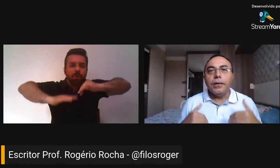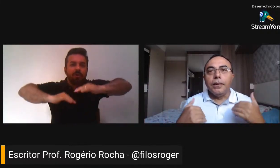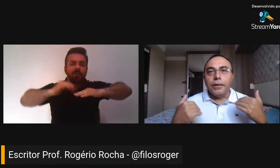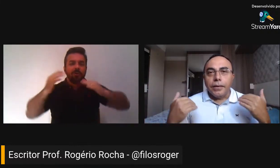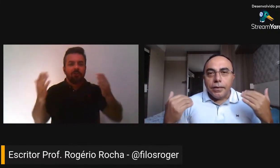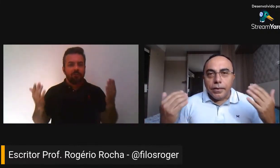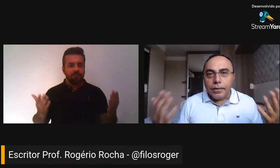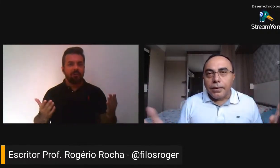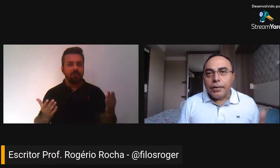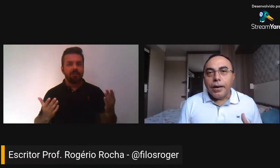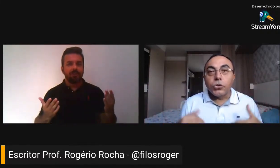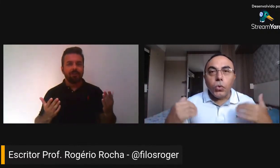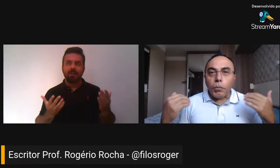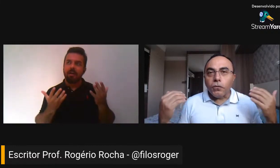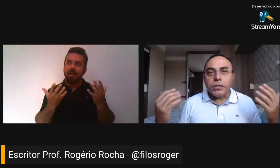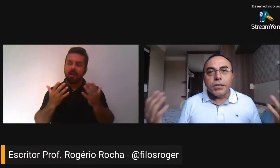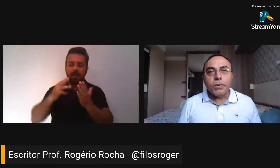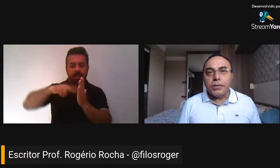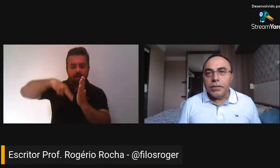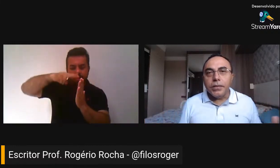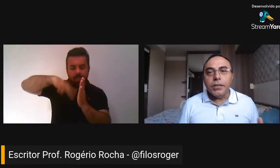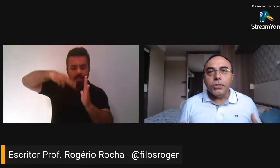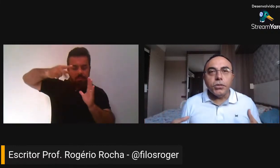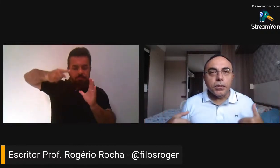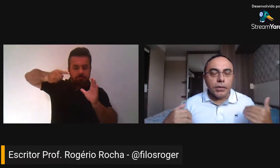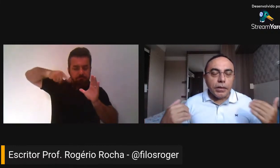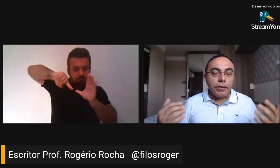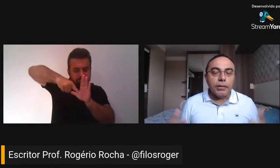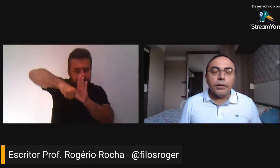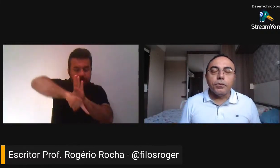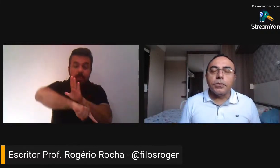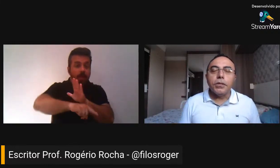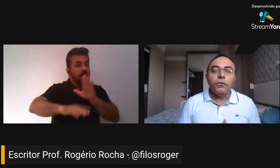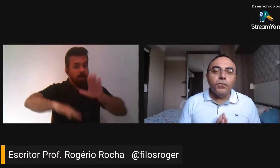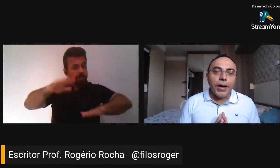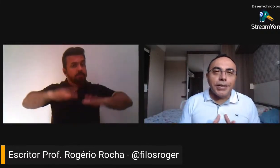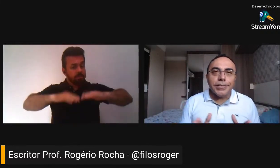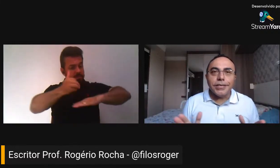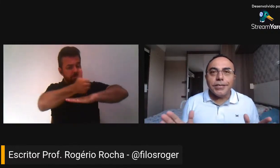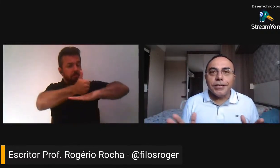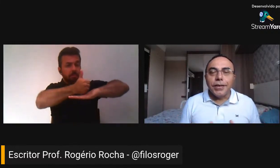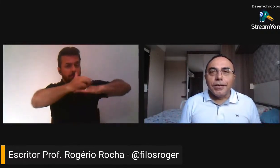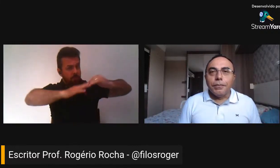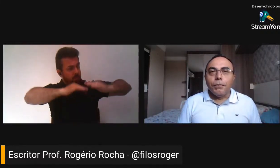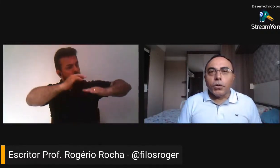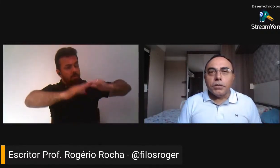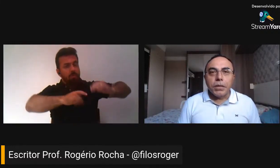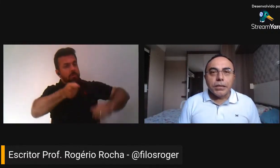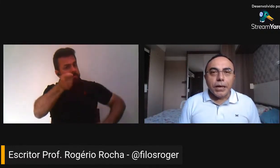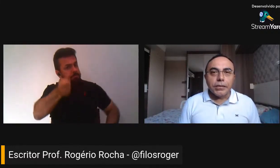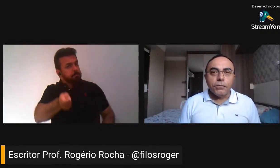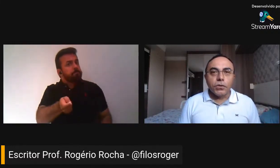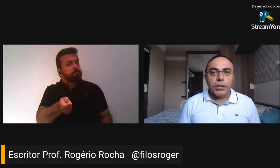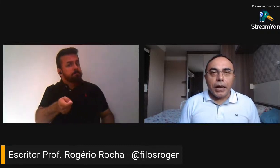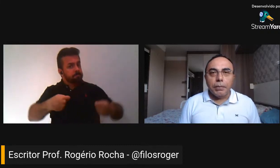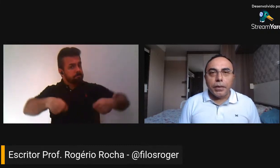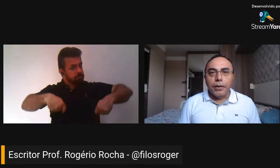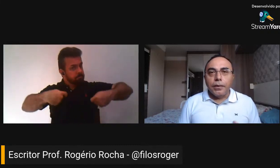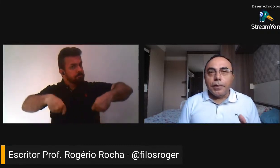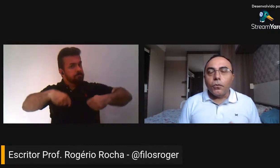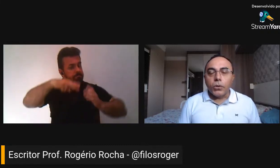temas que você, a sua profissão exige. Então, são várias as possibilidades